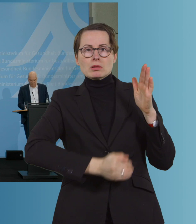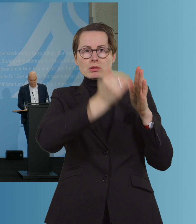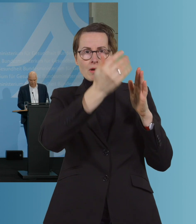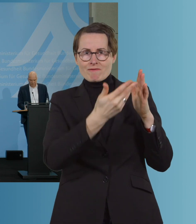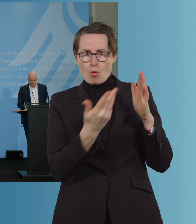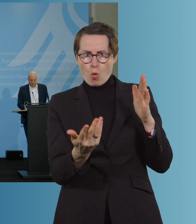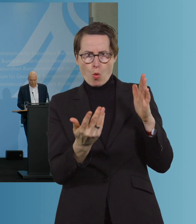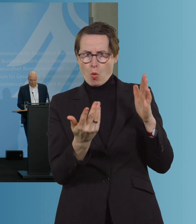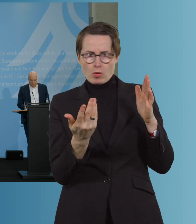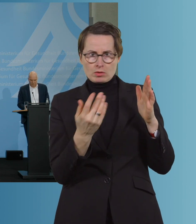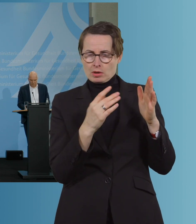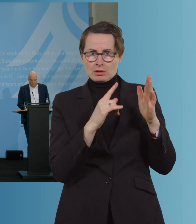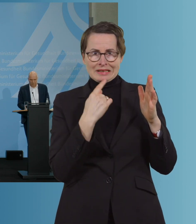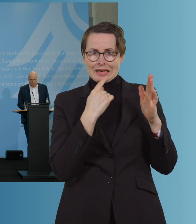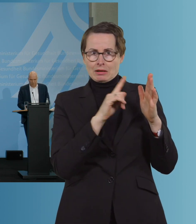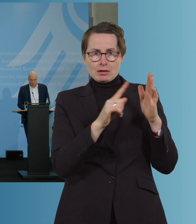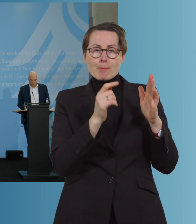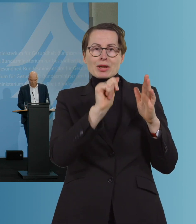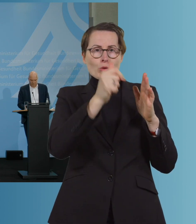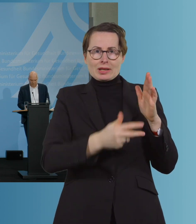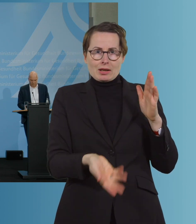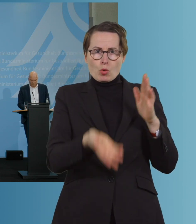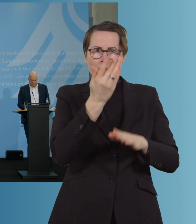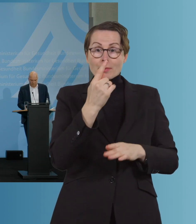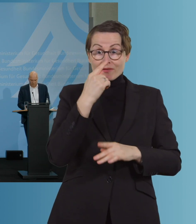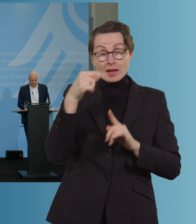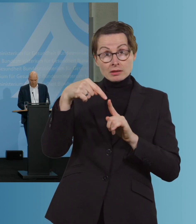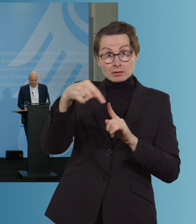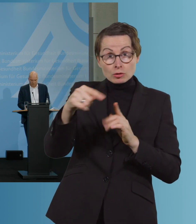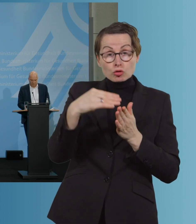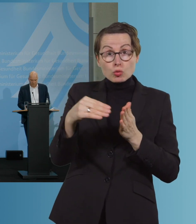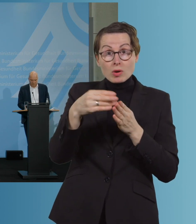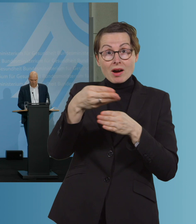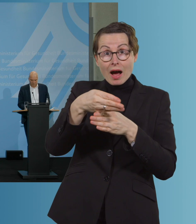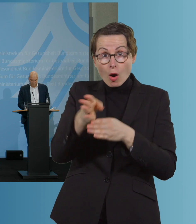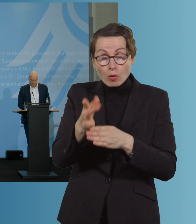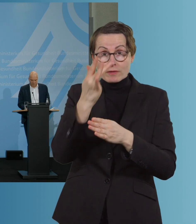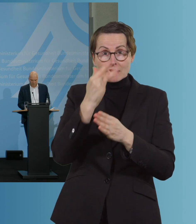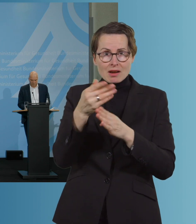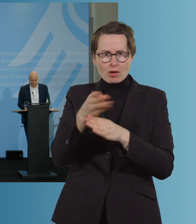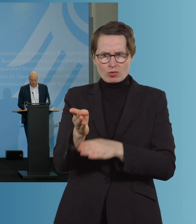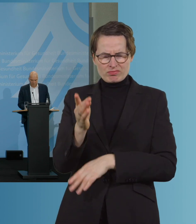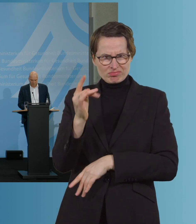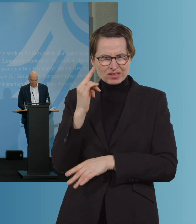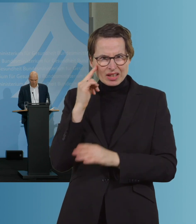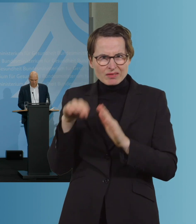Öffnungsdebatte um Schulen und Kitas, wäre es da nicht sinnvoll, dass Lehrer und Erzieher weiter oben in der Hierarchie der